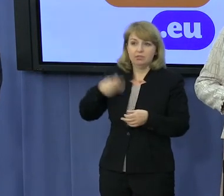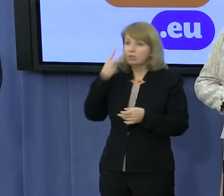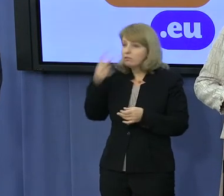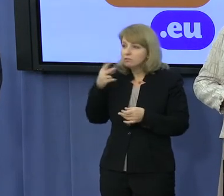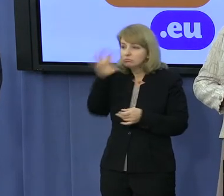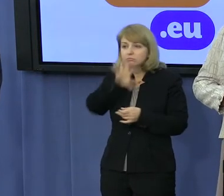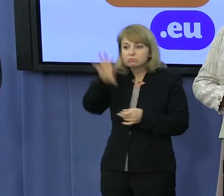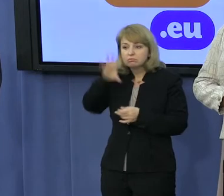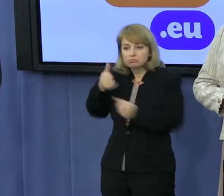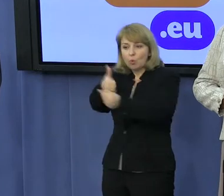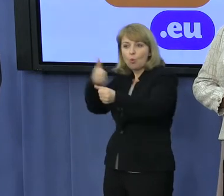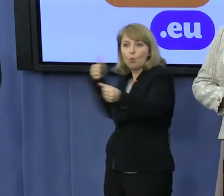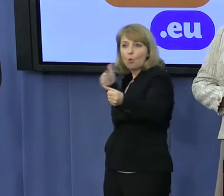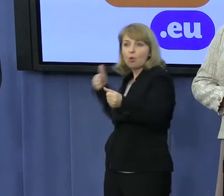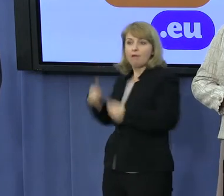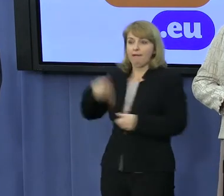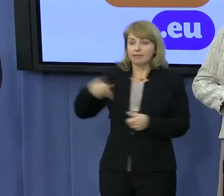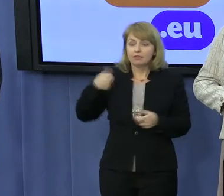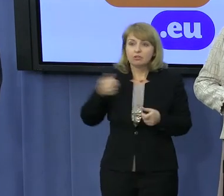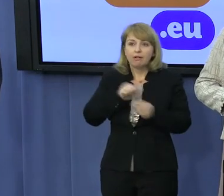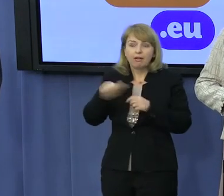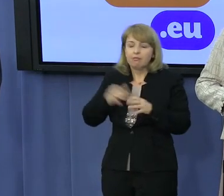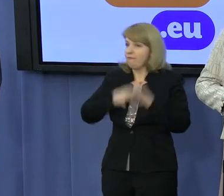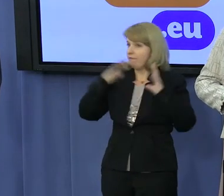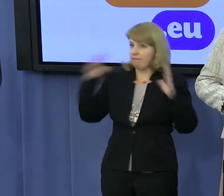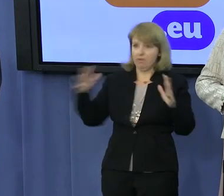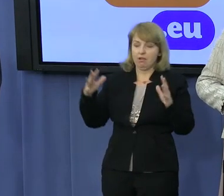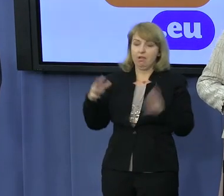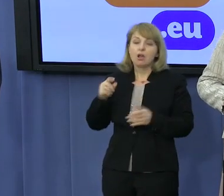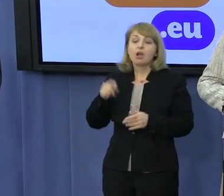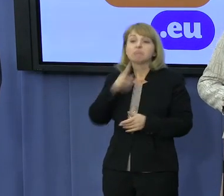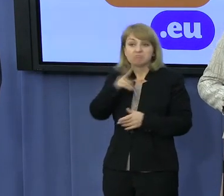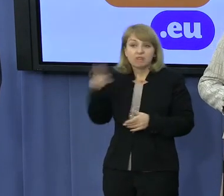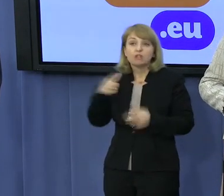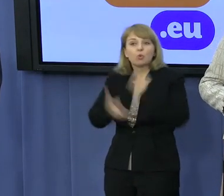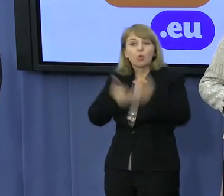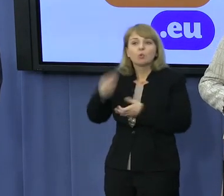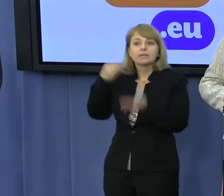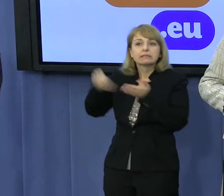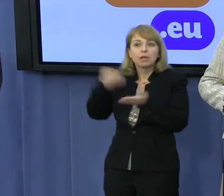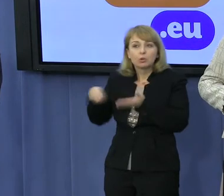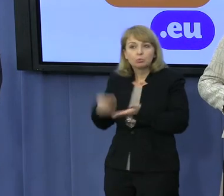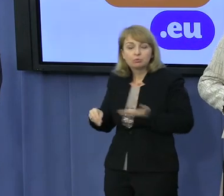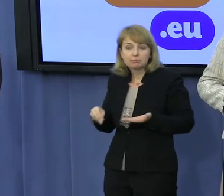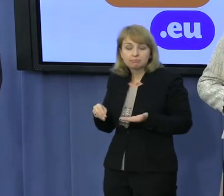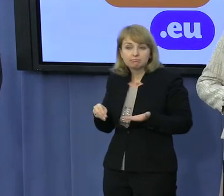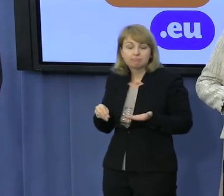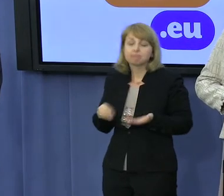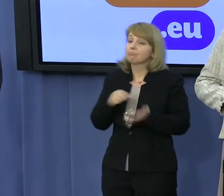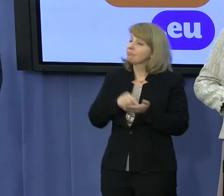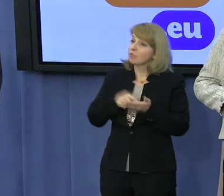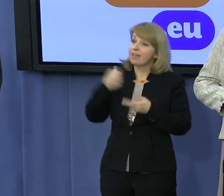właśnie w soboty i niedzielę są najdłuższe. Ja myślę, że tu chodzi o zupełnie